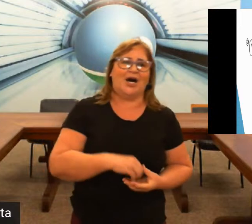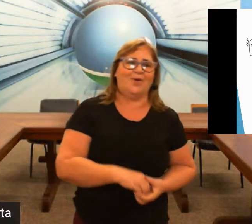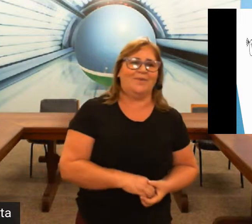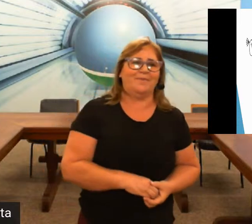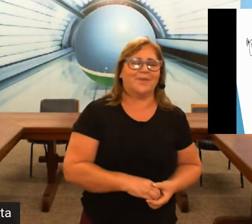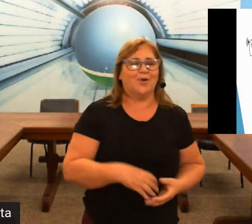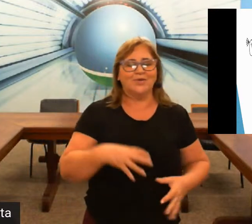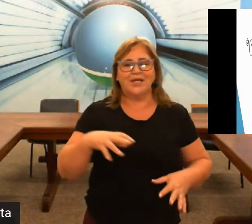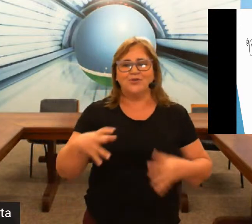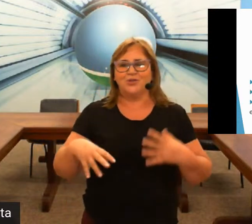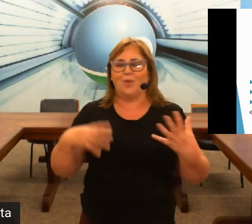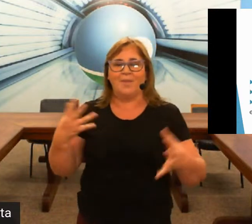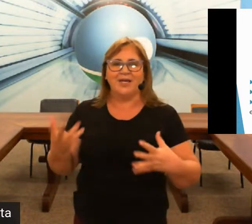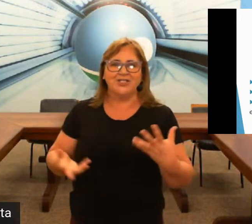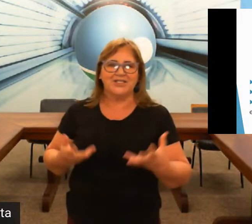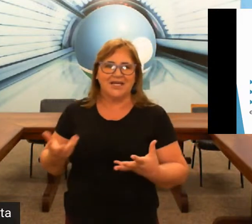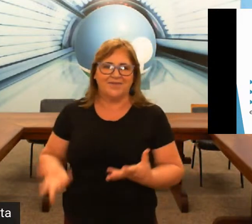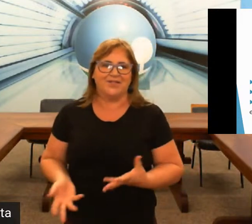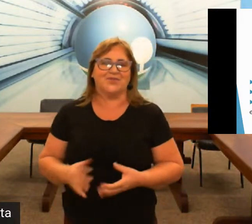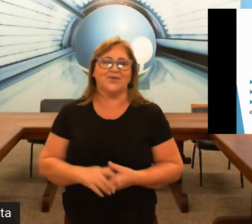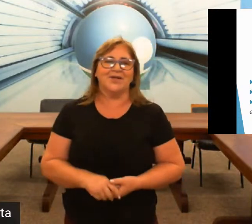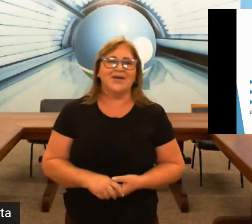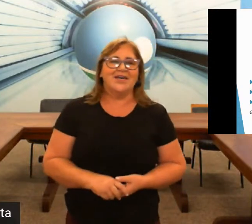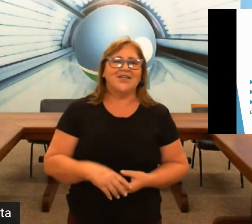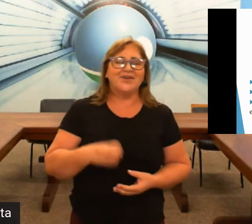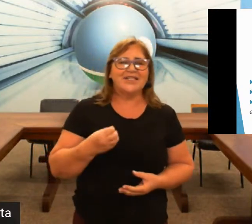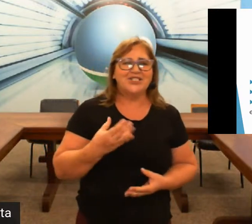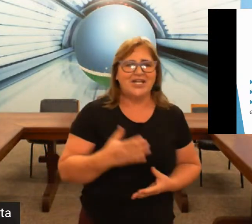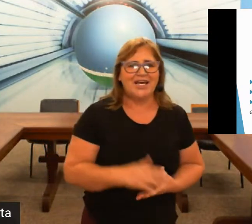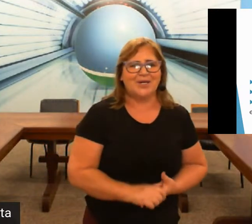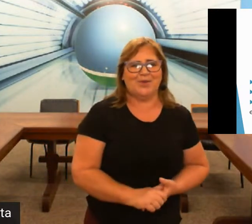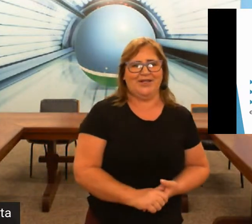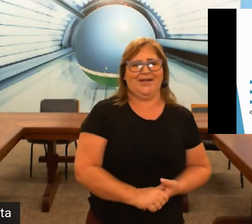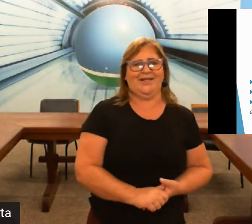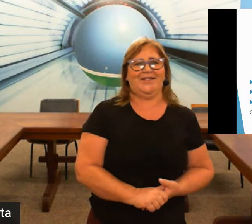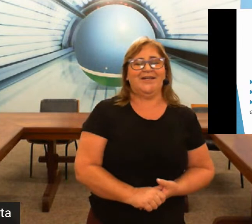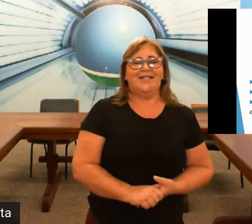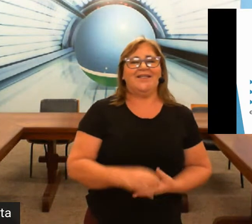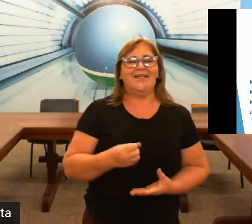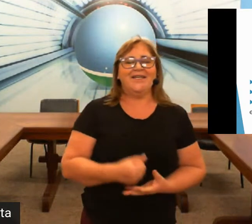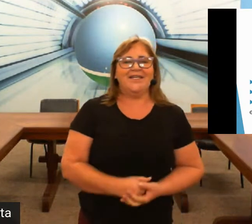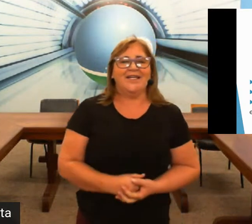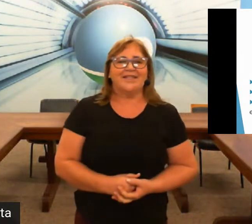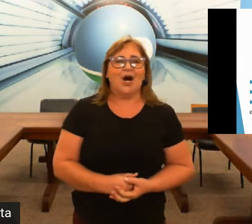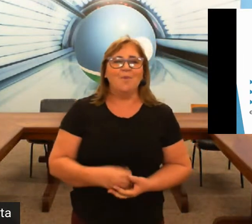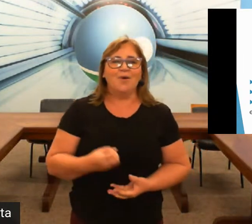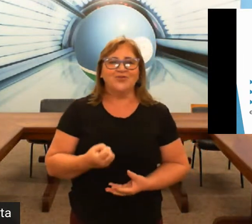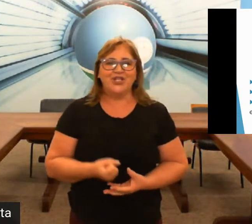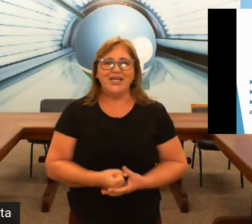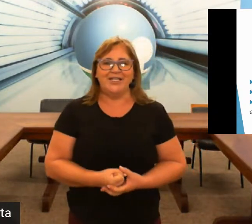aula ou dentro de um ambiente de serviço que você chega Poliana e dá um bom dia